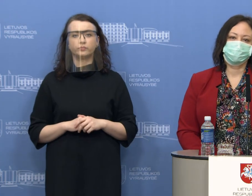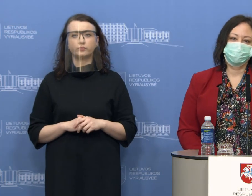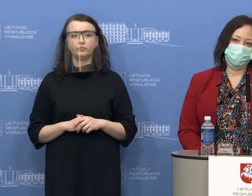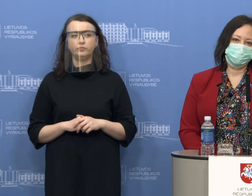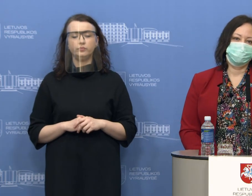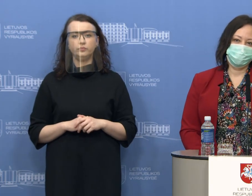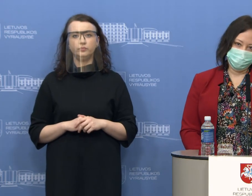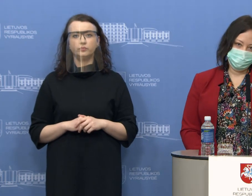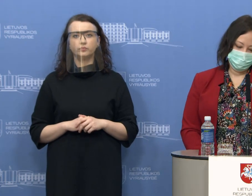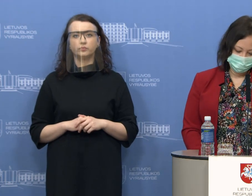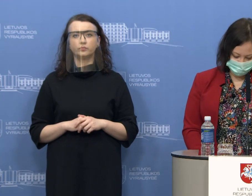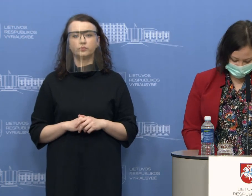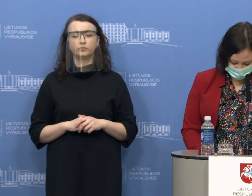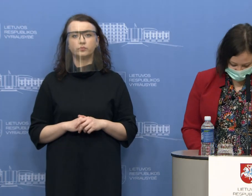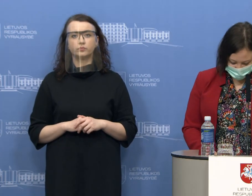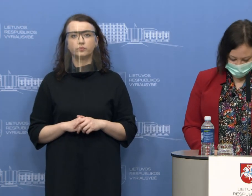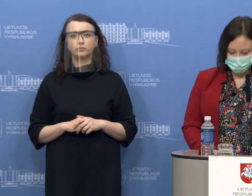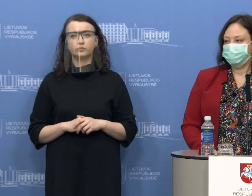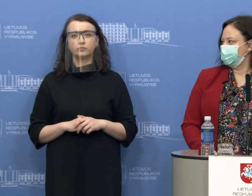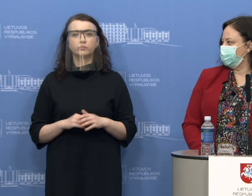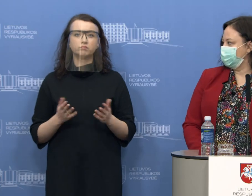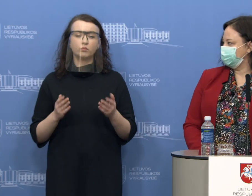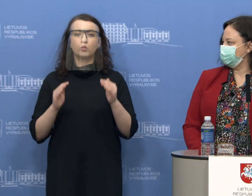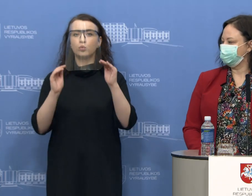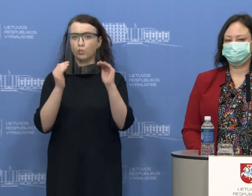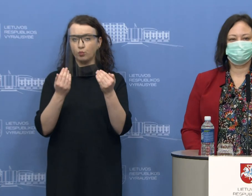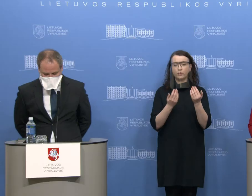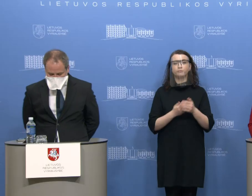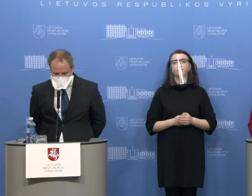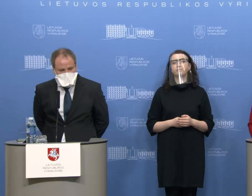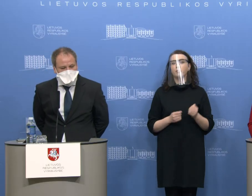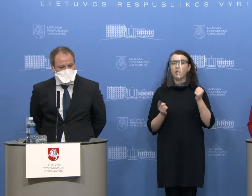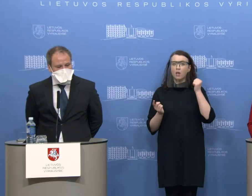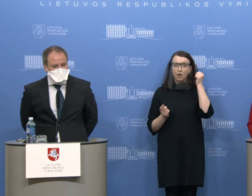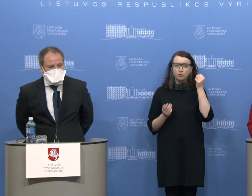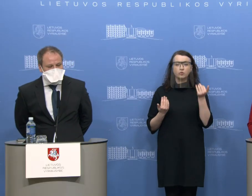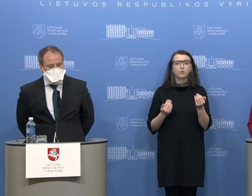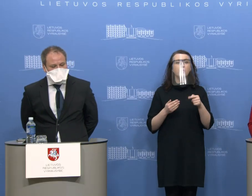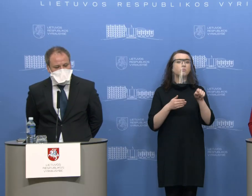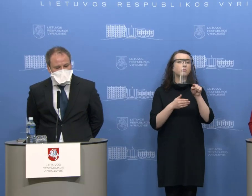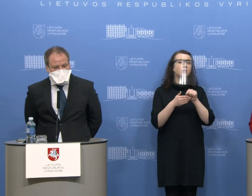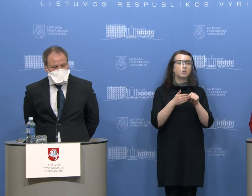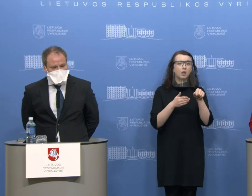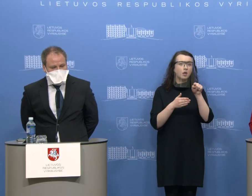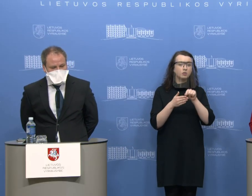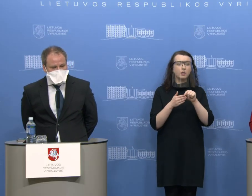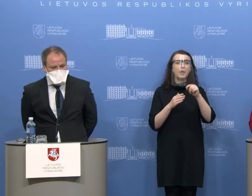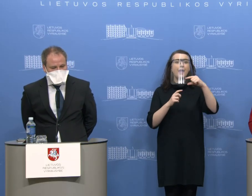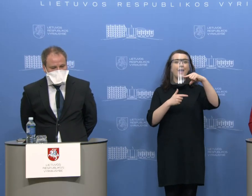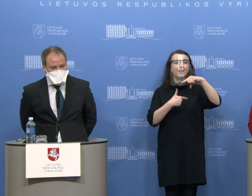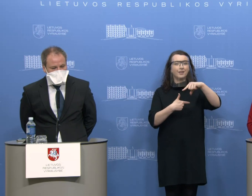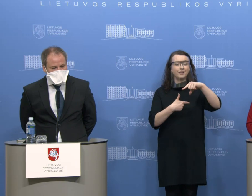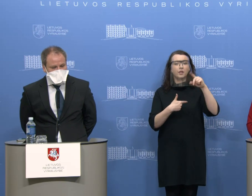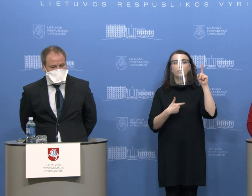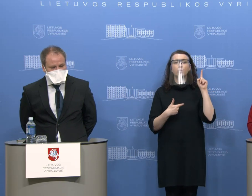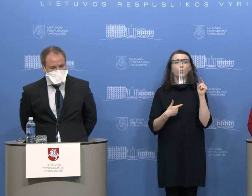tokias esančias paskyras. Tai tiek trumpai. Dėkoju. Kolegos, jūsų klausimai klausia LRT, o